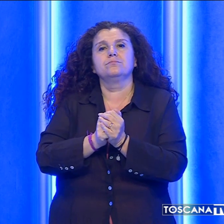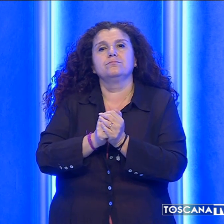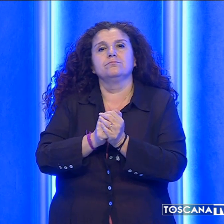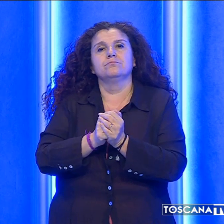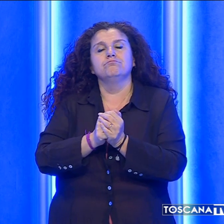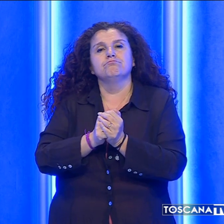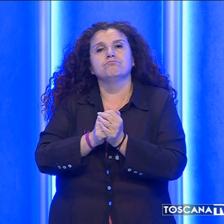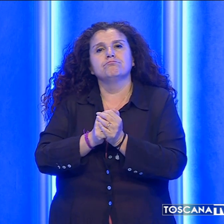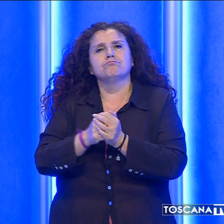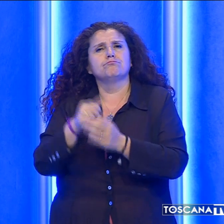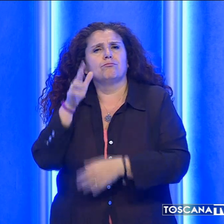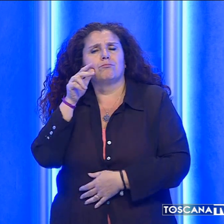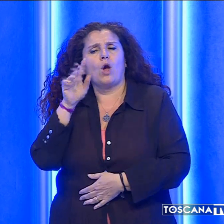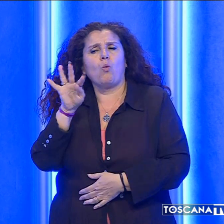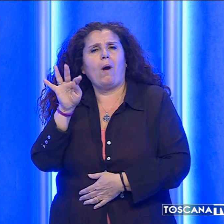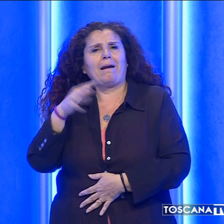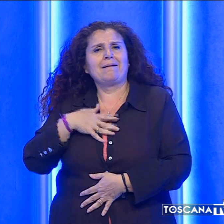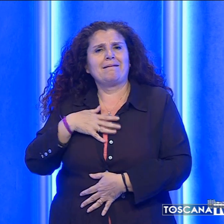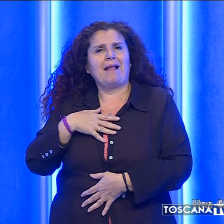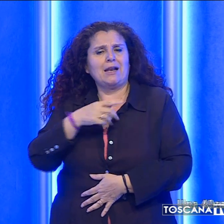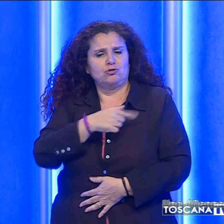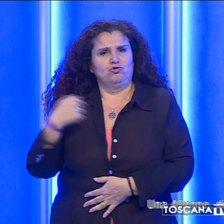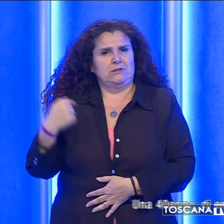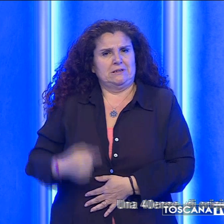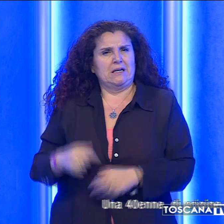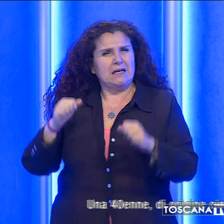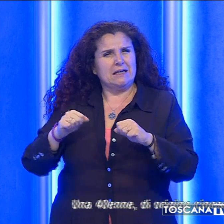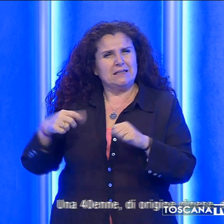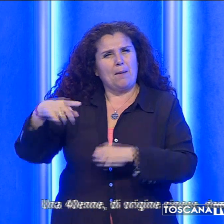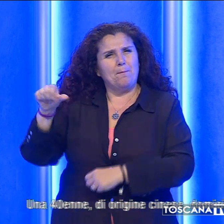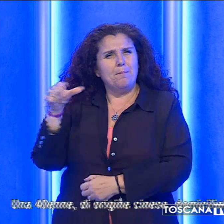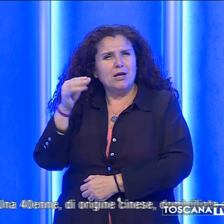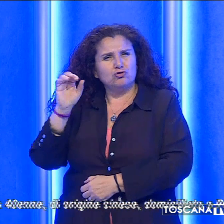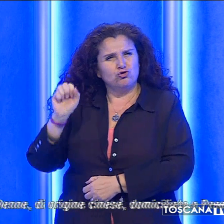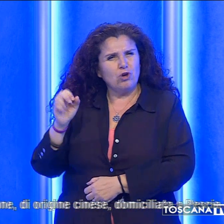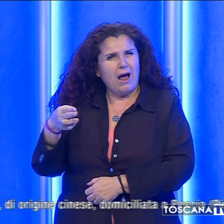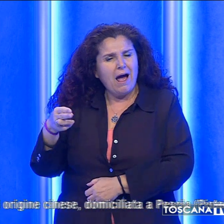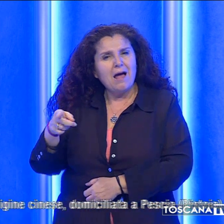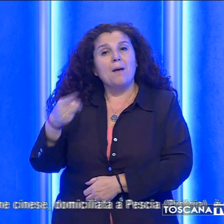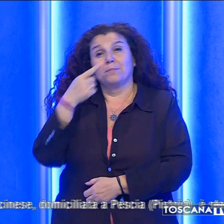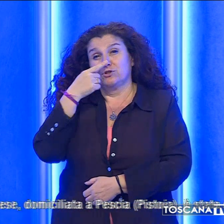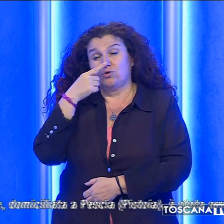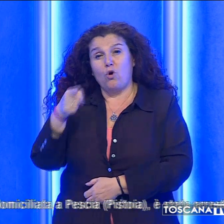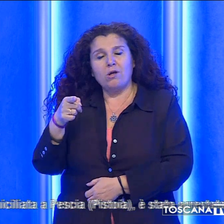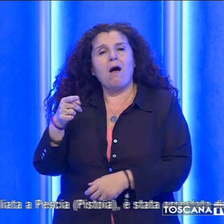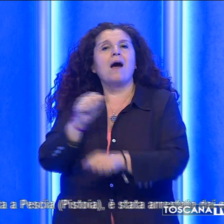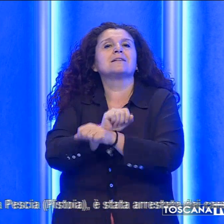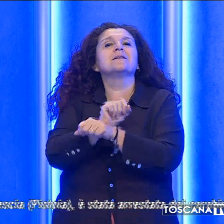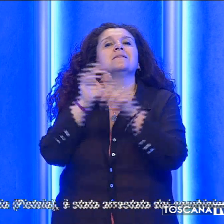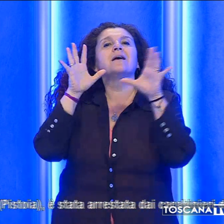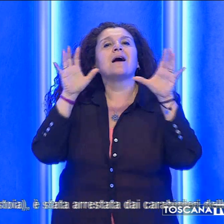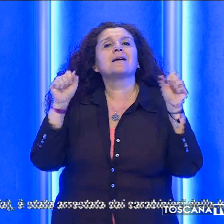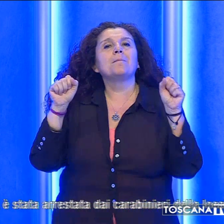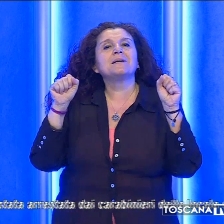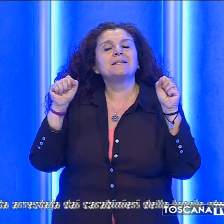Una quarantenne di origine cinese, domiciliata Pescia, in provincia di Pistoia, è stata arrestata dai carabinieri